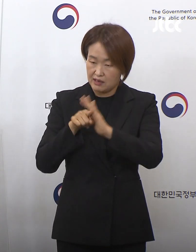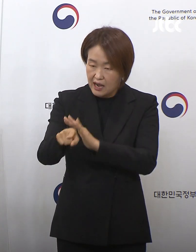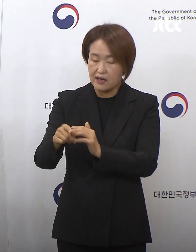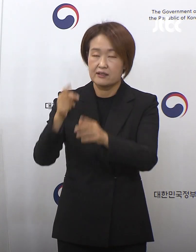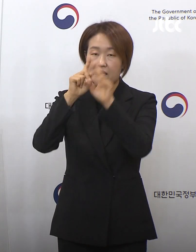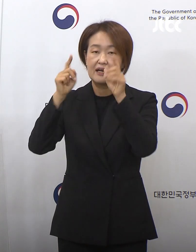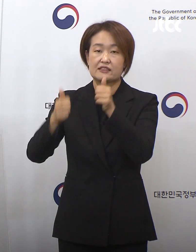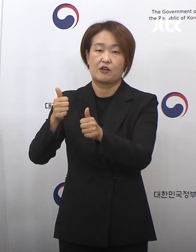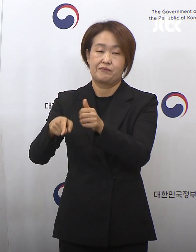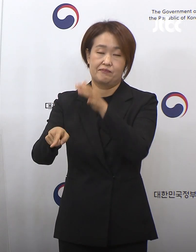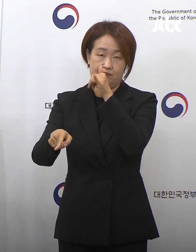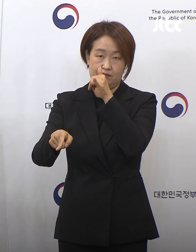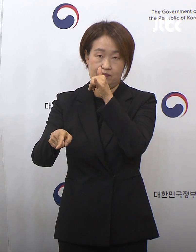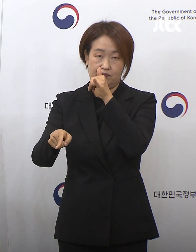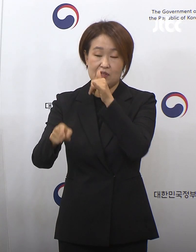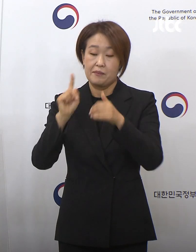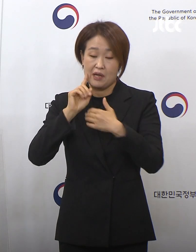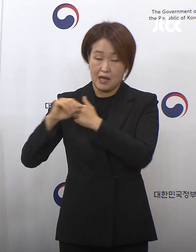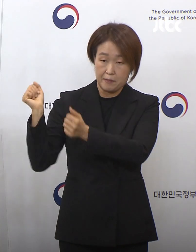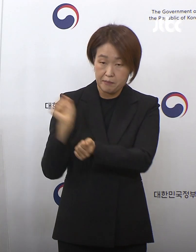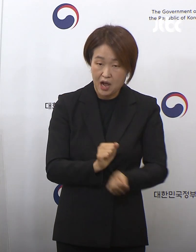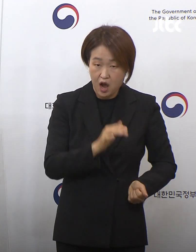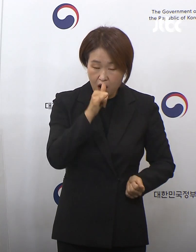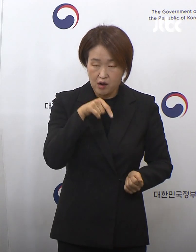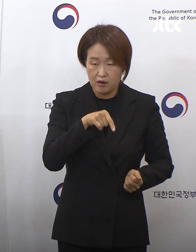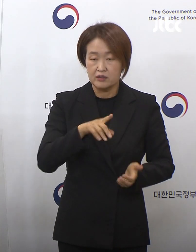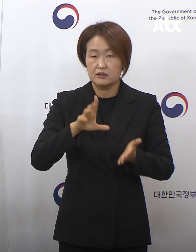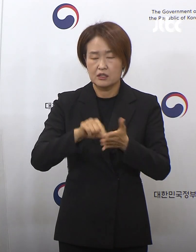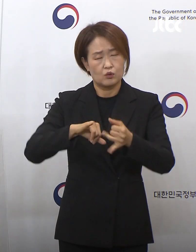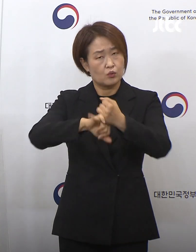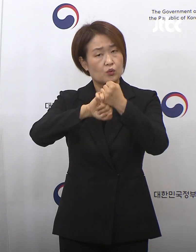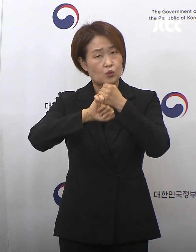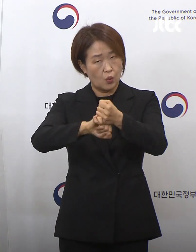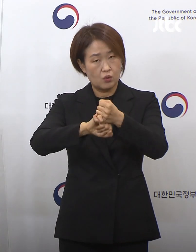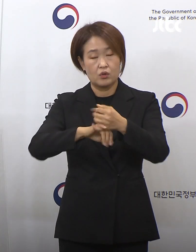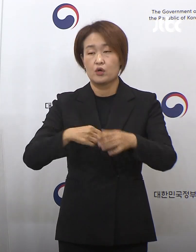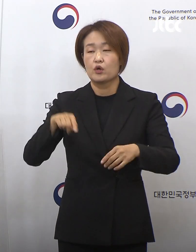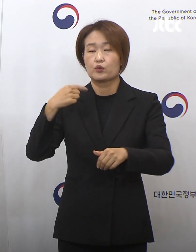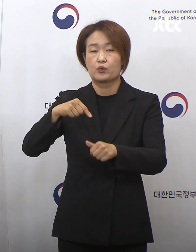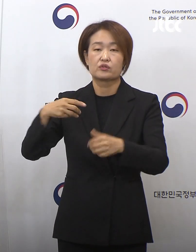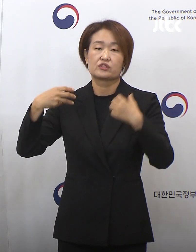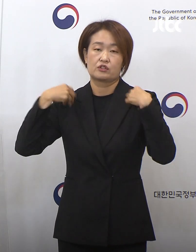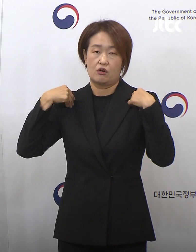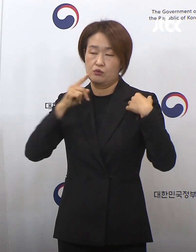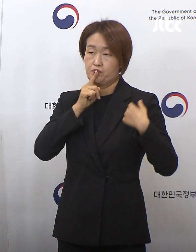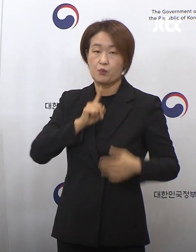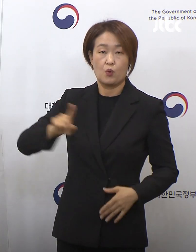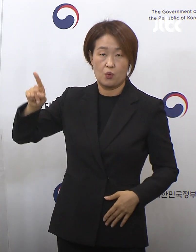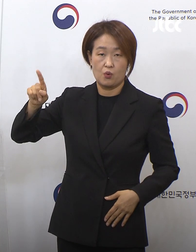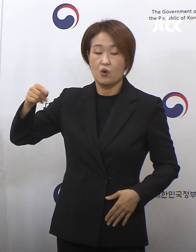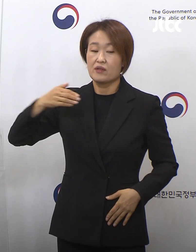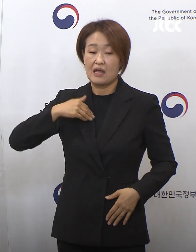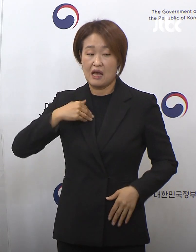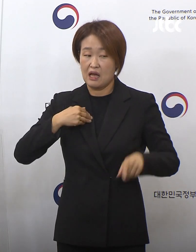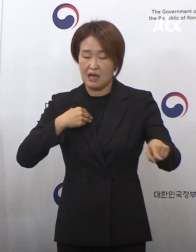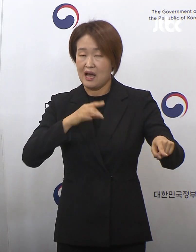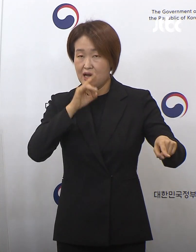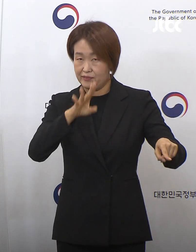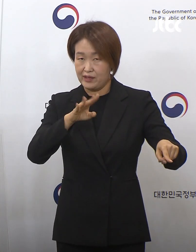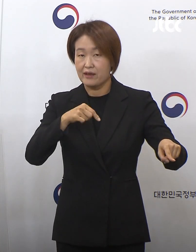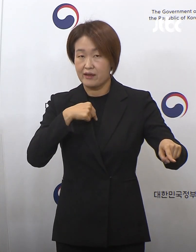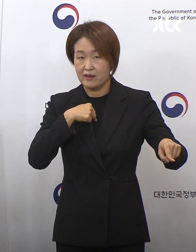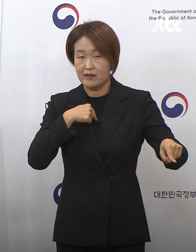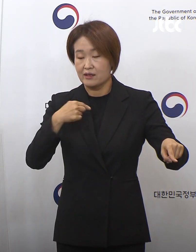확진이 됐을 때는 교육청으로 반드시 통보를 해서 본인이 별도 고사장에 입시를 해서